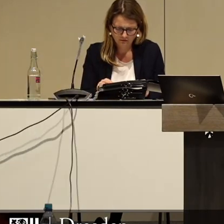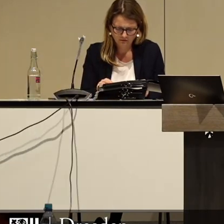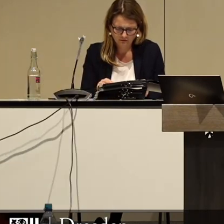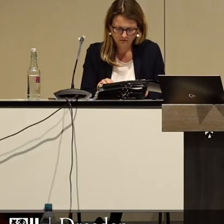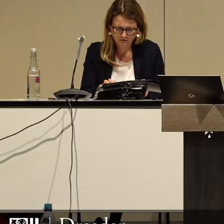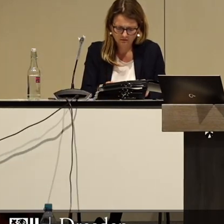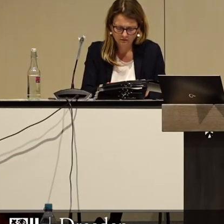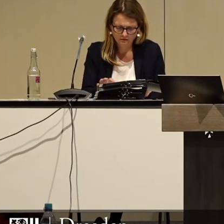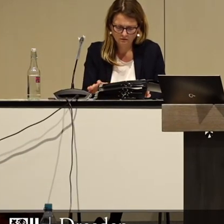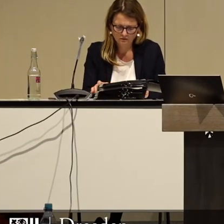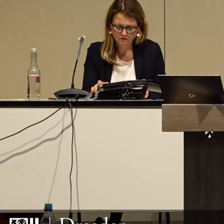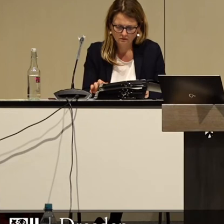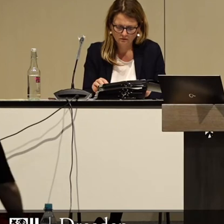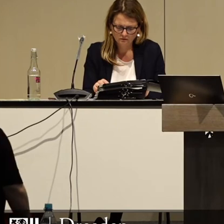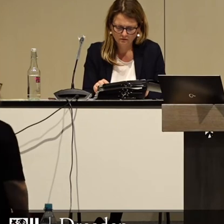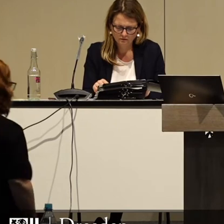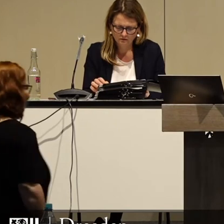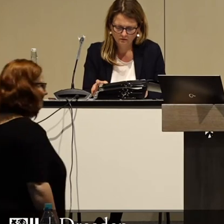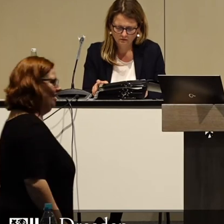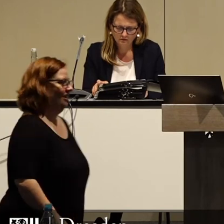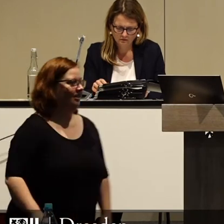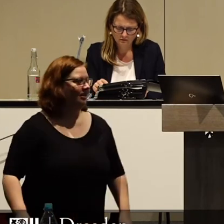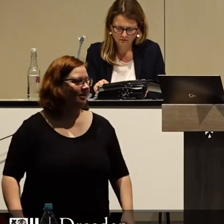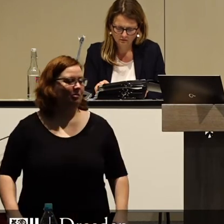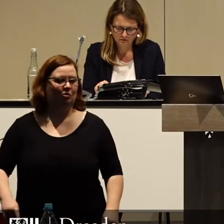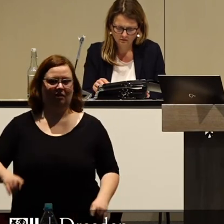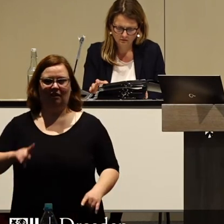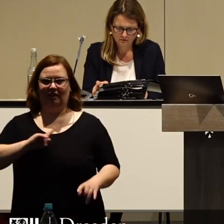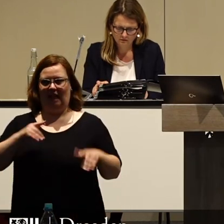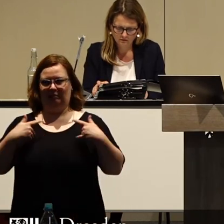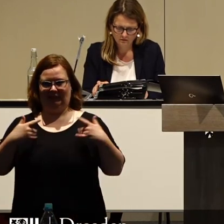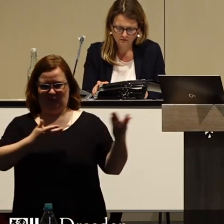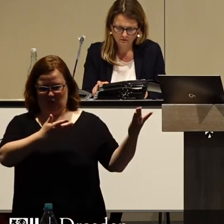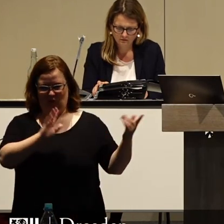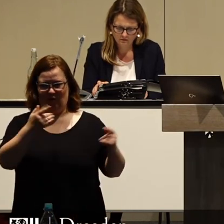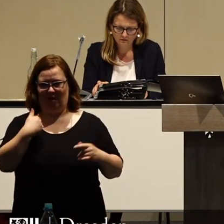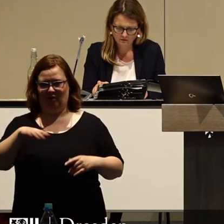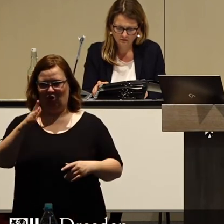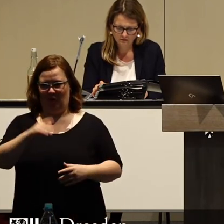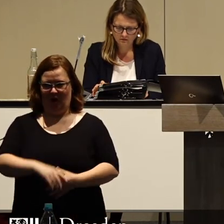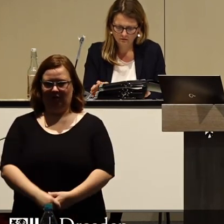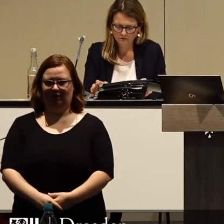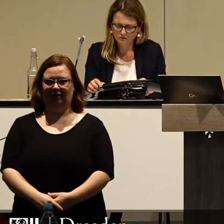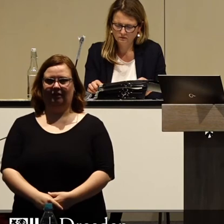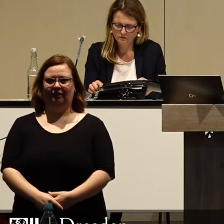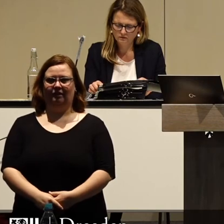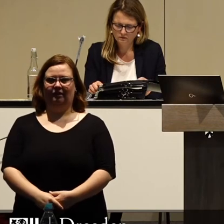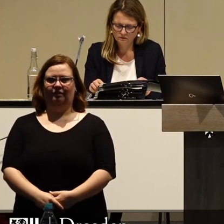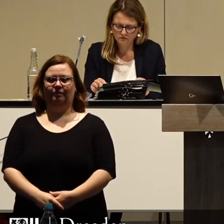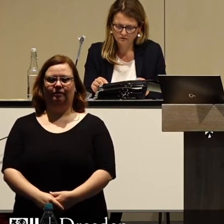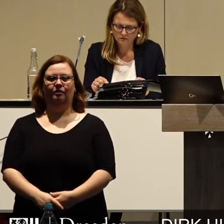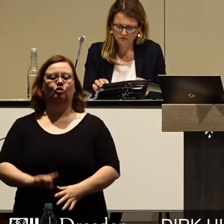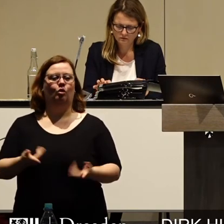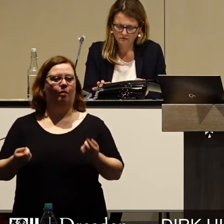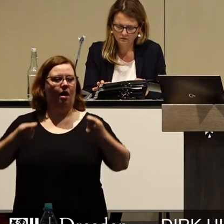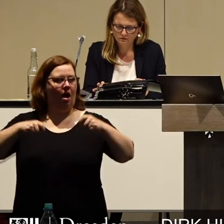So, nach der Selbstinszenierung von Herrn Schollbach werden wir zum